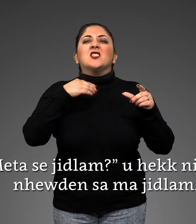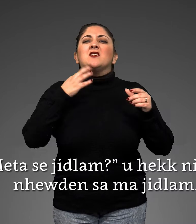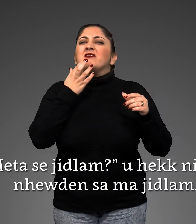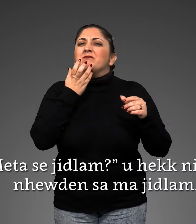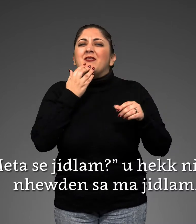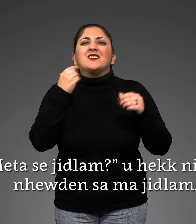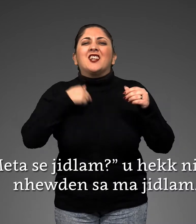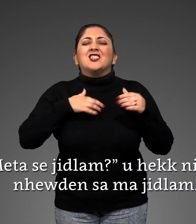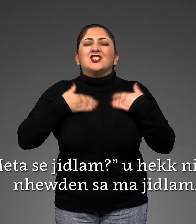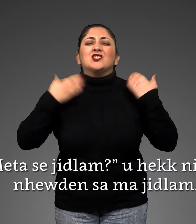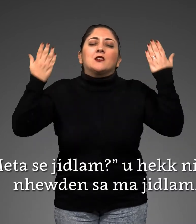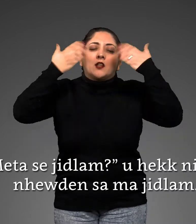nijħbanewden samajidlam.